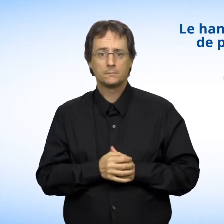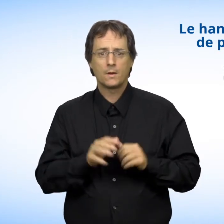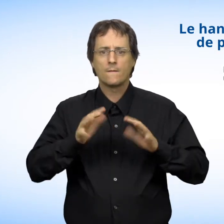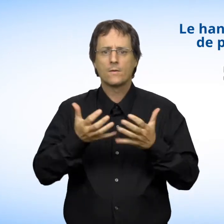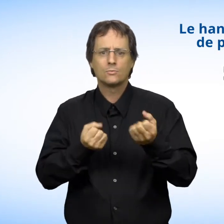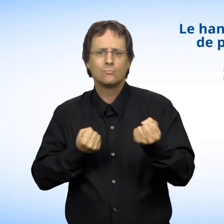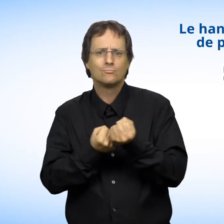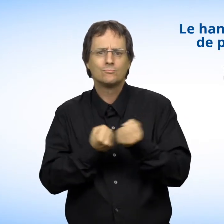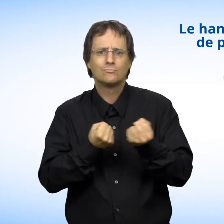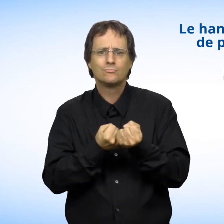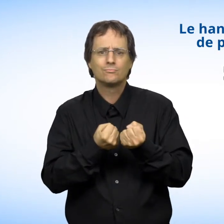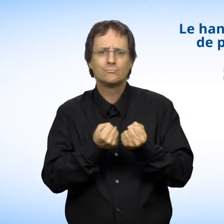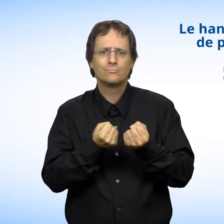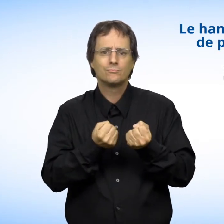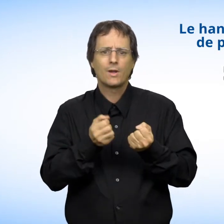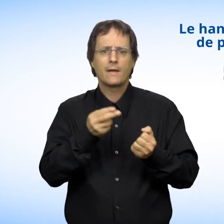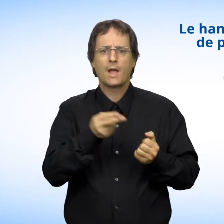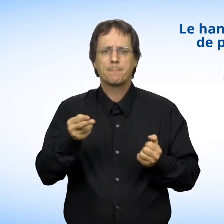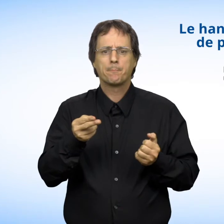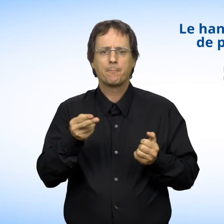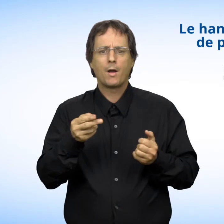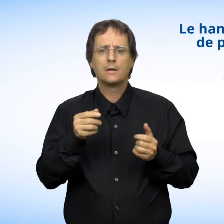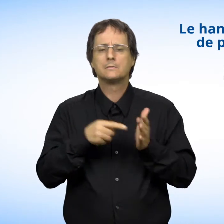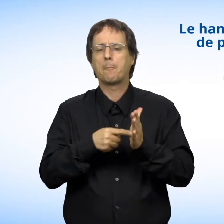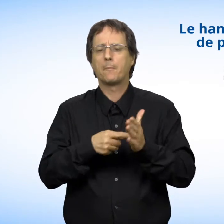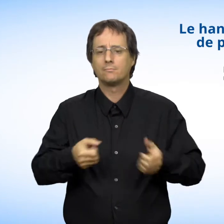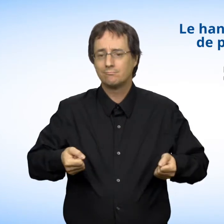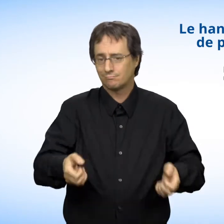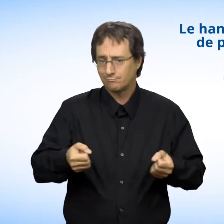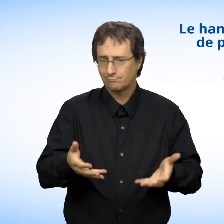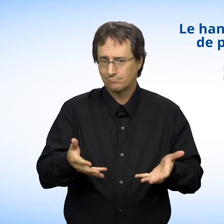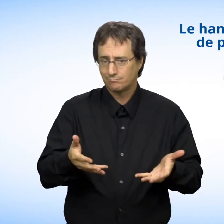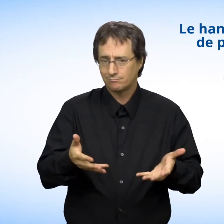Des moyens peuvent être mis de l'avant pour pallier un handicap. Fauteuil roulant,